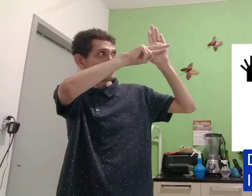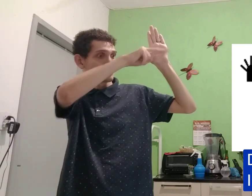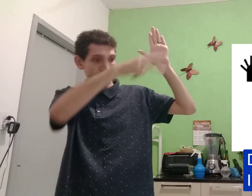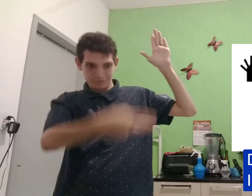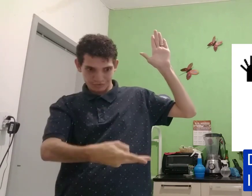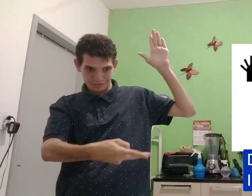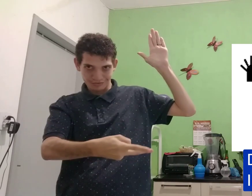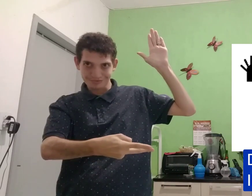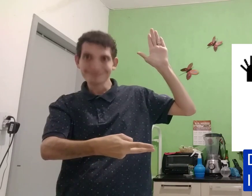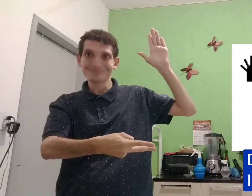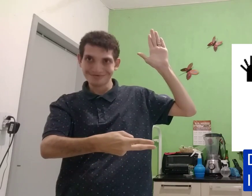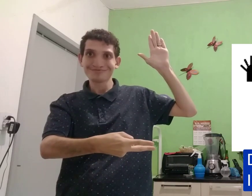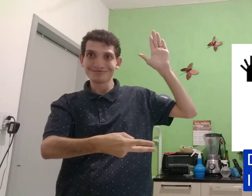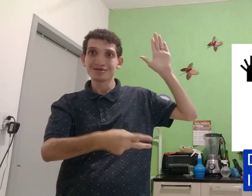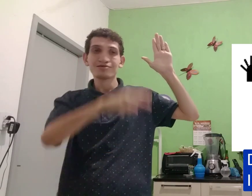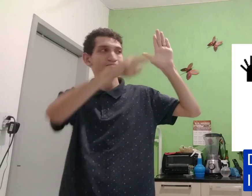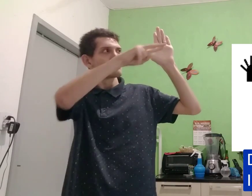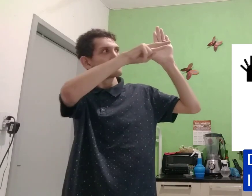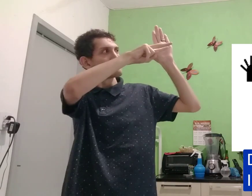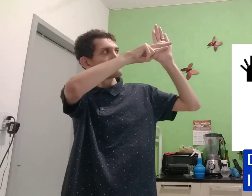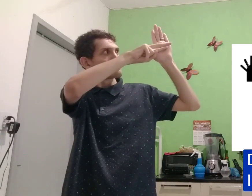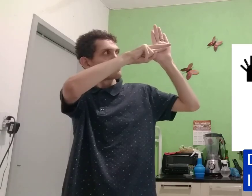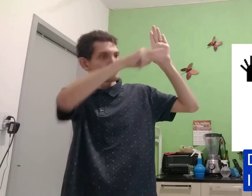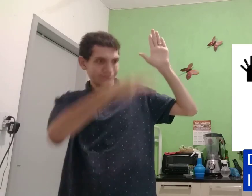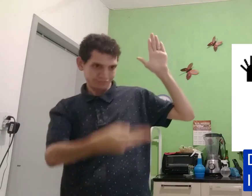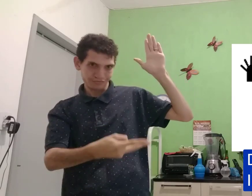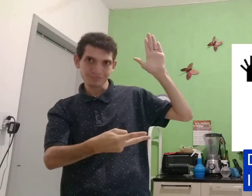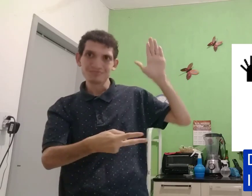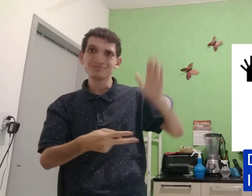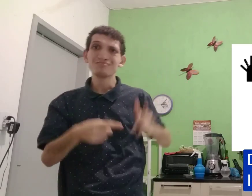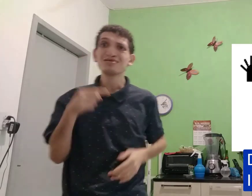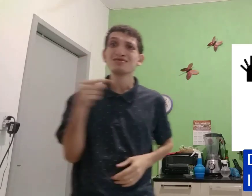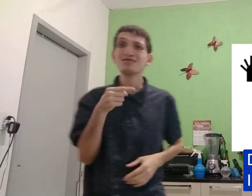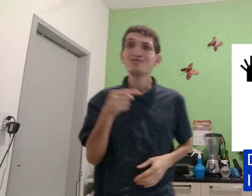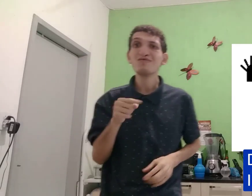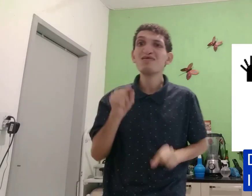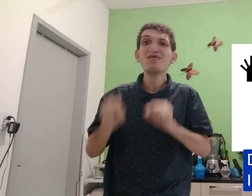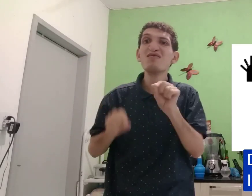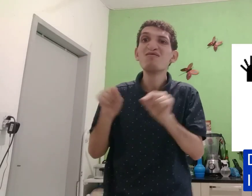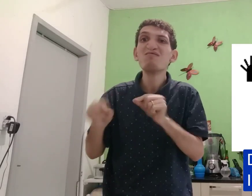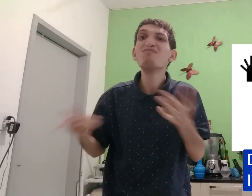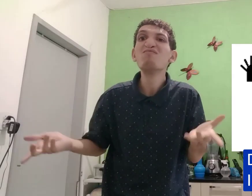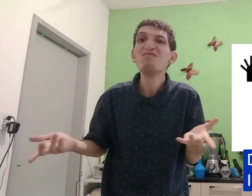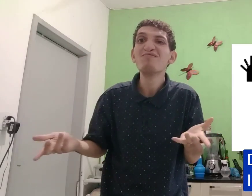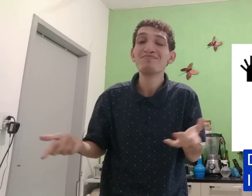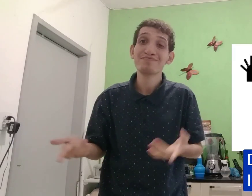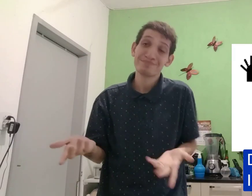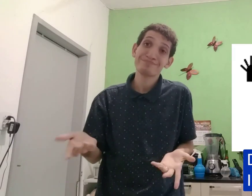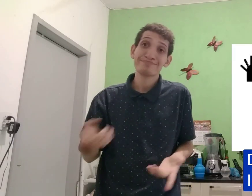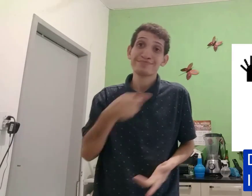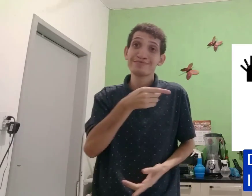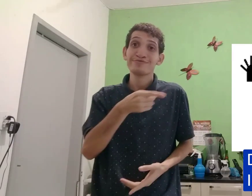assim, ok? Ó, esse movimento, e isso daqui o que é?